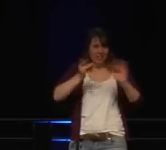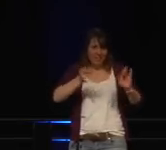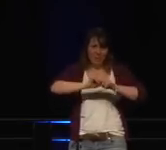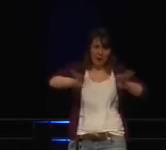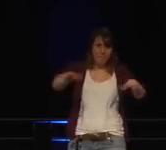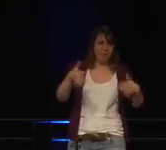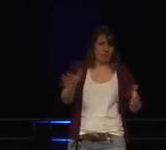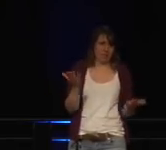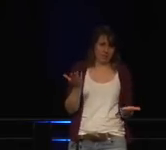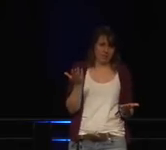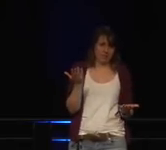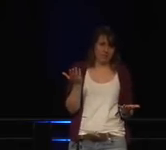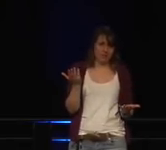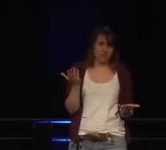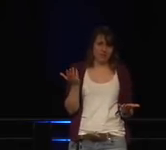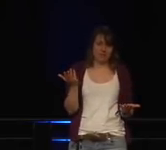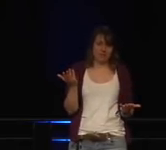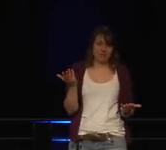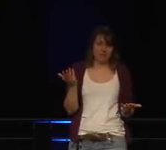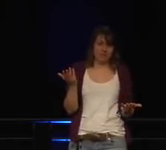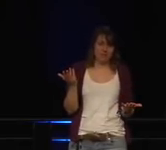Diesmal für free, also umsonst.